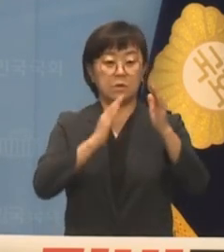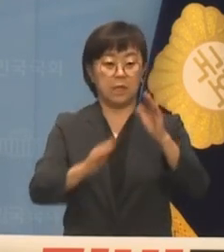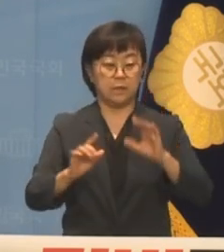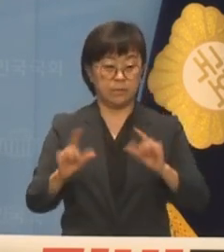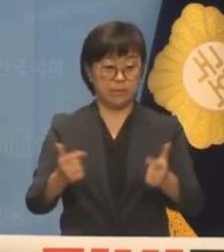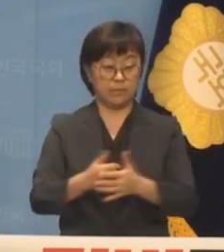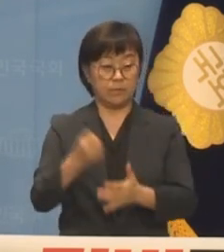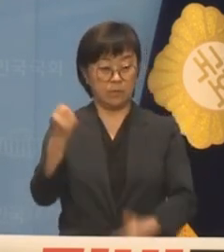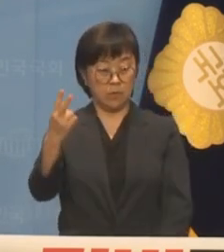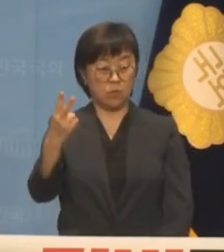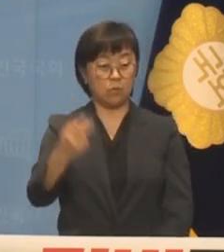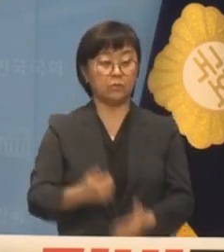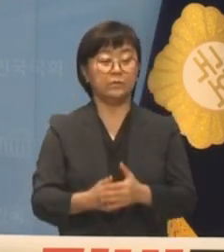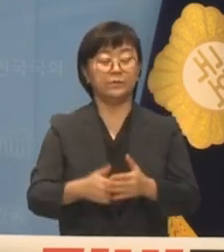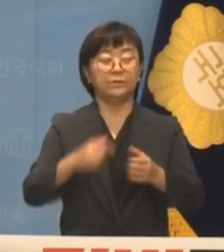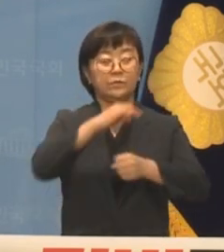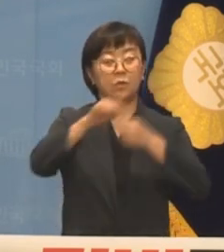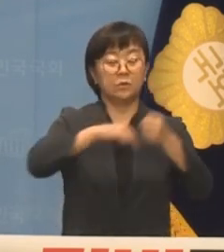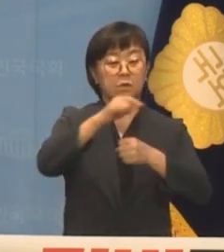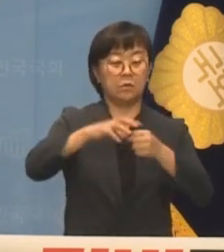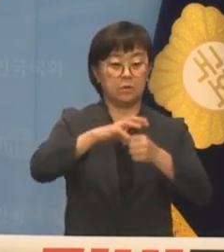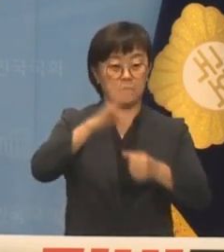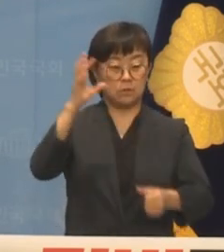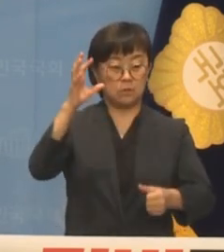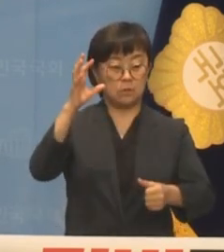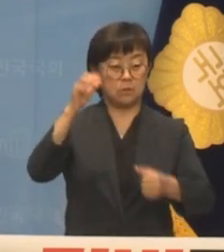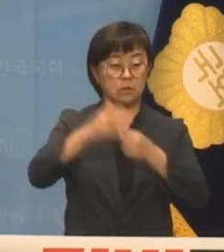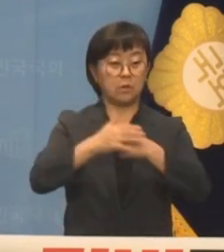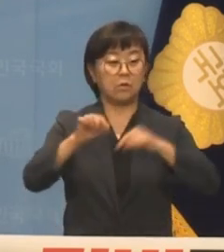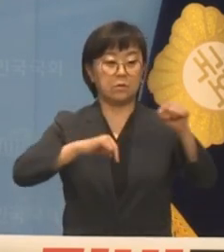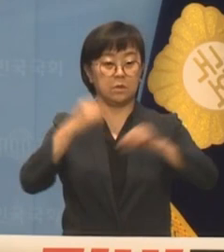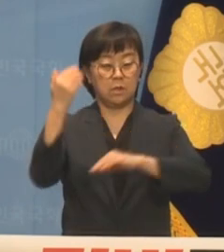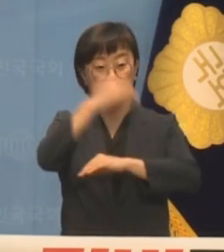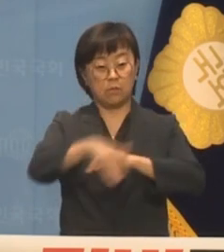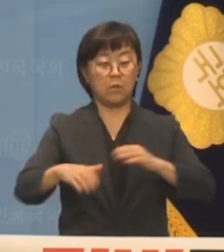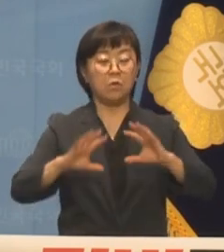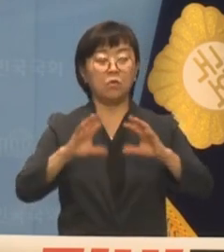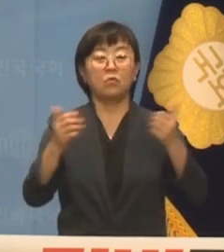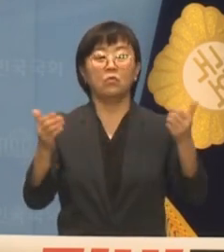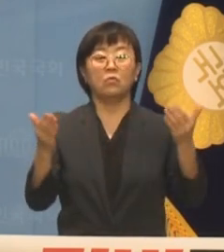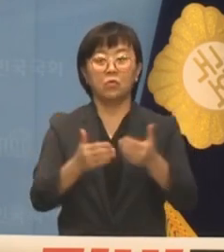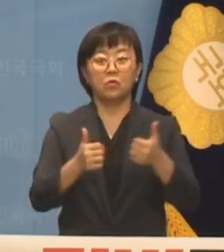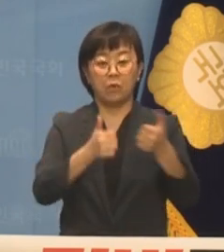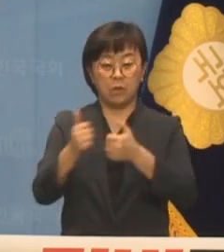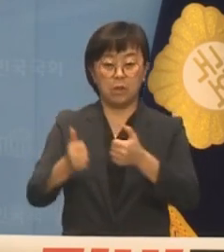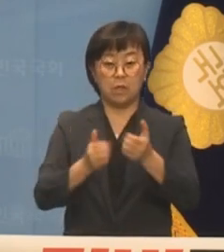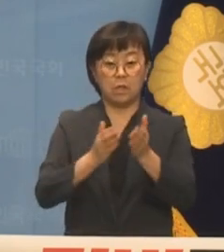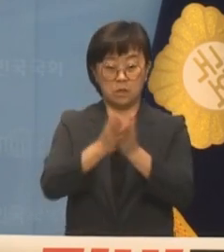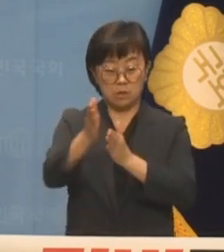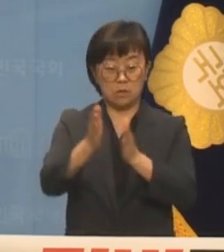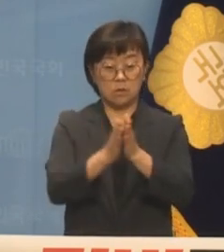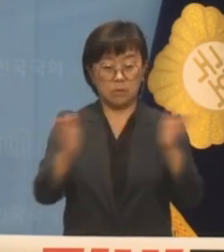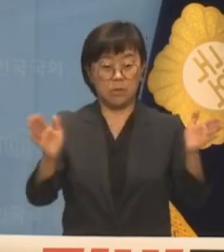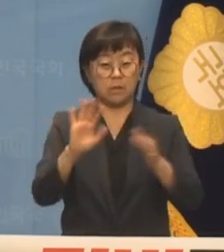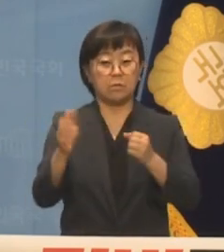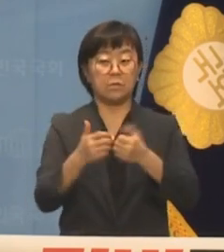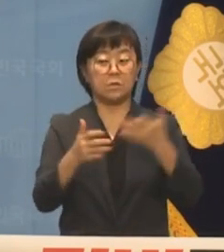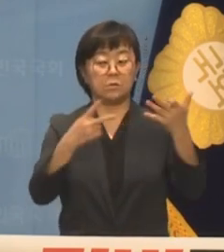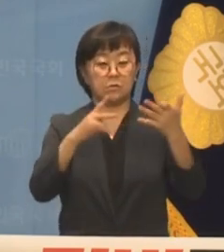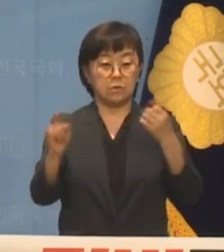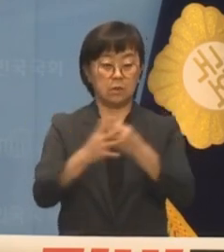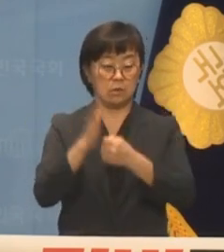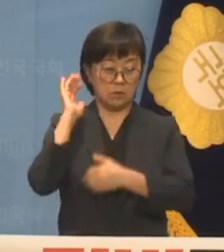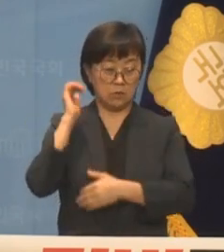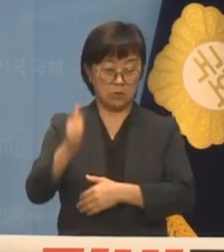또 8월 년 정책 역시 국무회의 통과 시점이 아니라 제19대 대통령